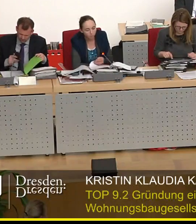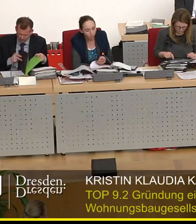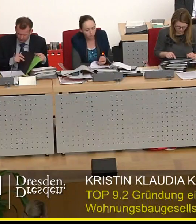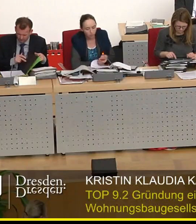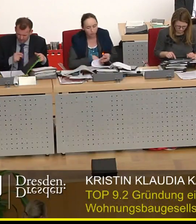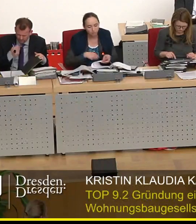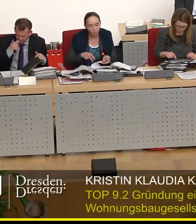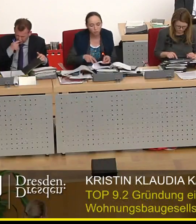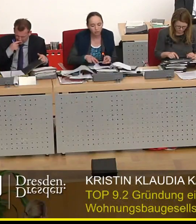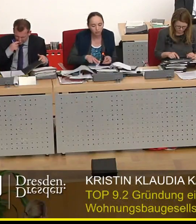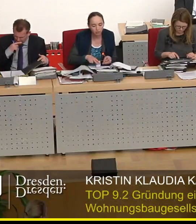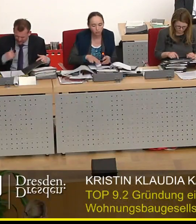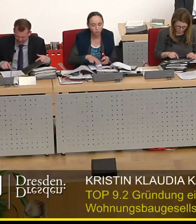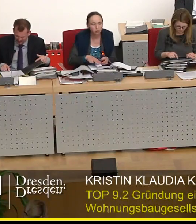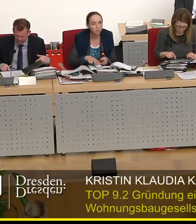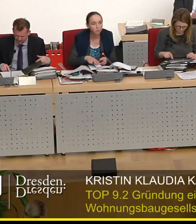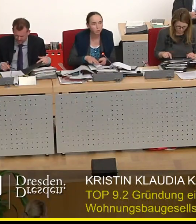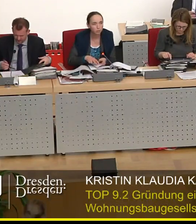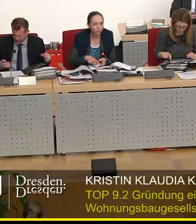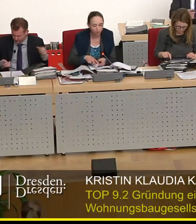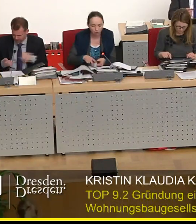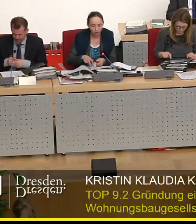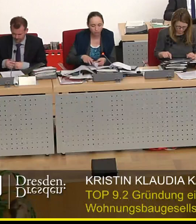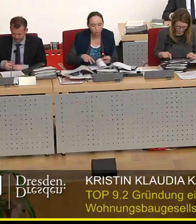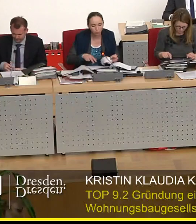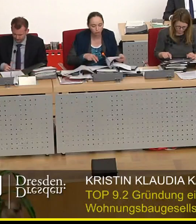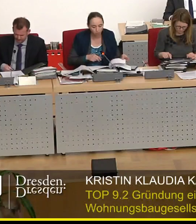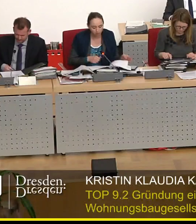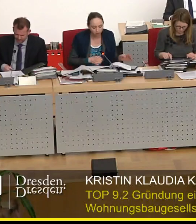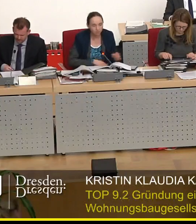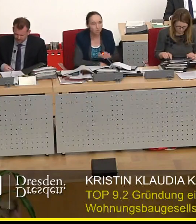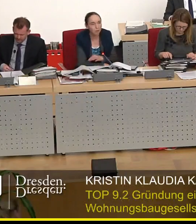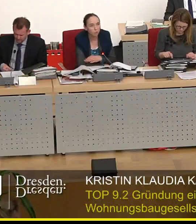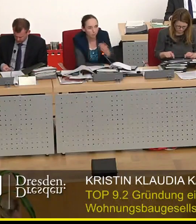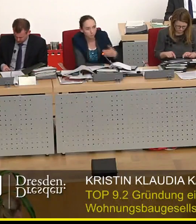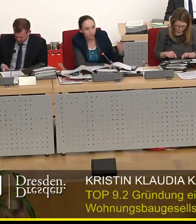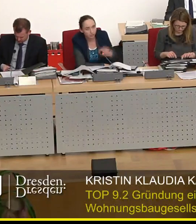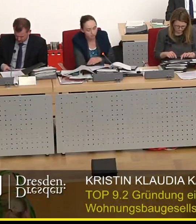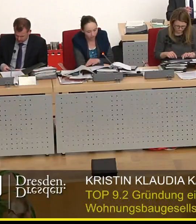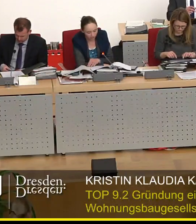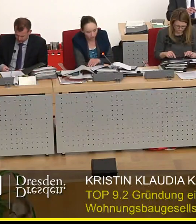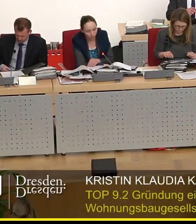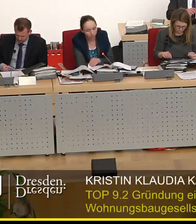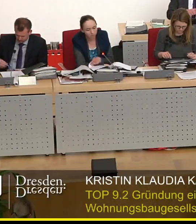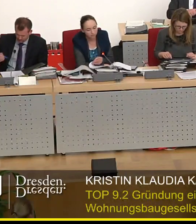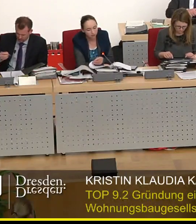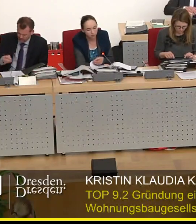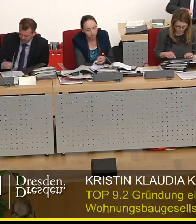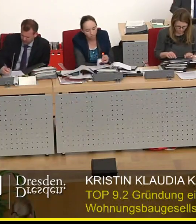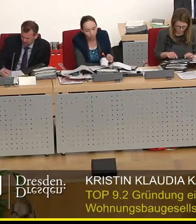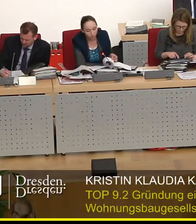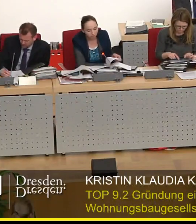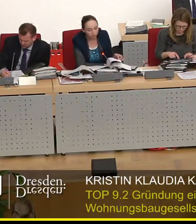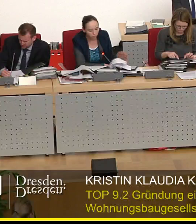Fördergelder in Anspruch nehmen wollen. Das bedeutet aber gleichsam auch, dass man 20 oder 30